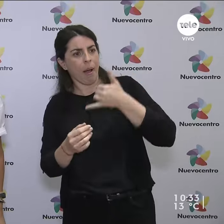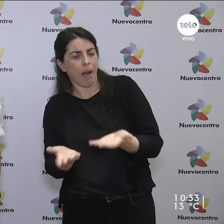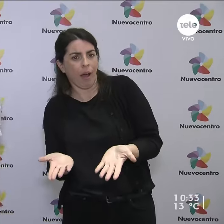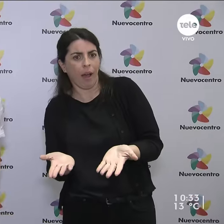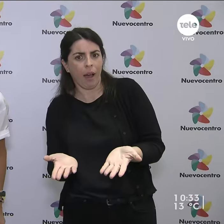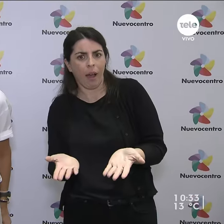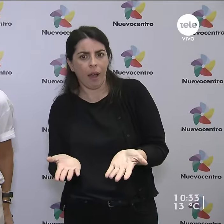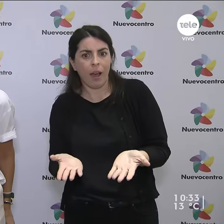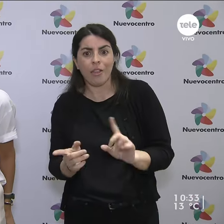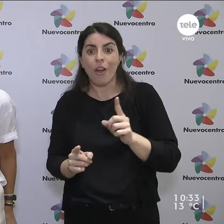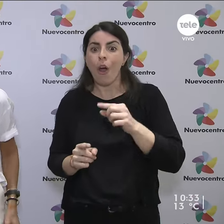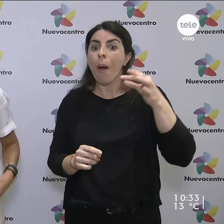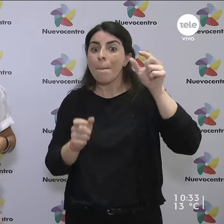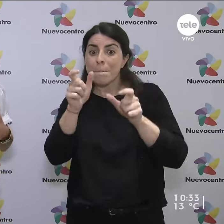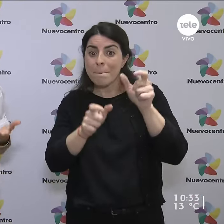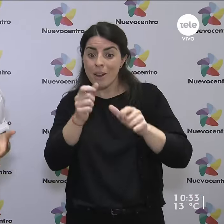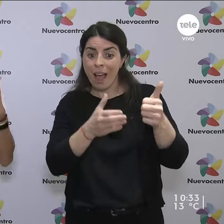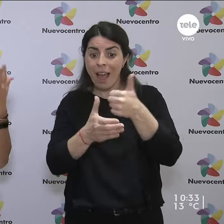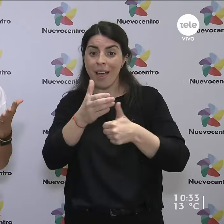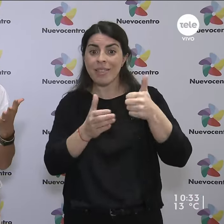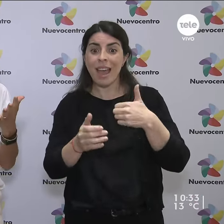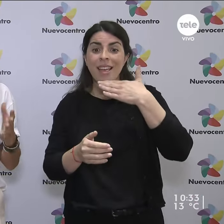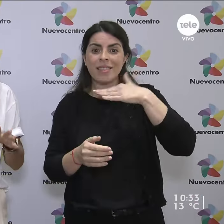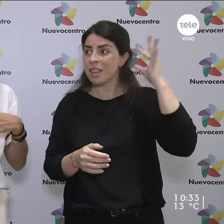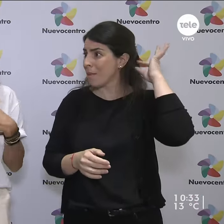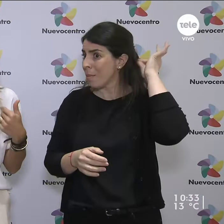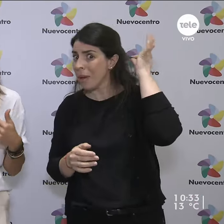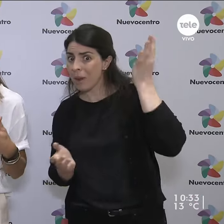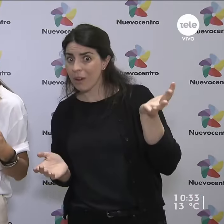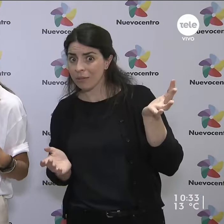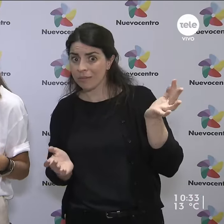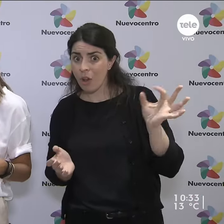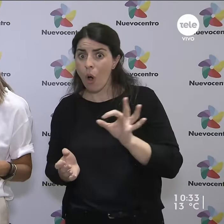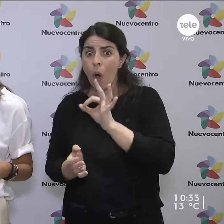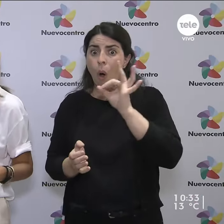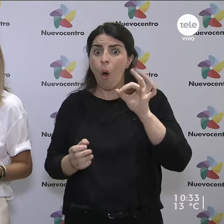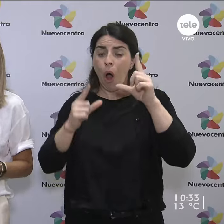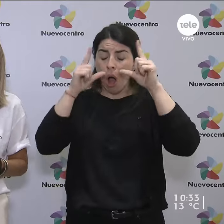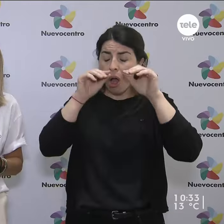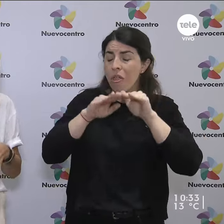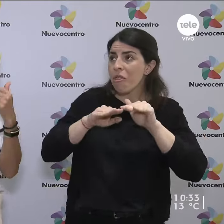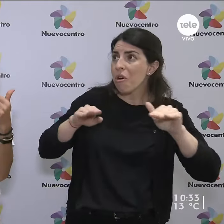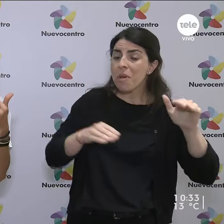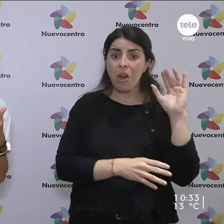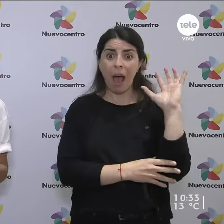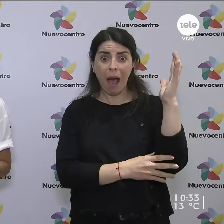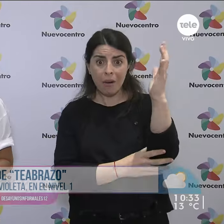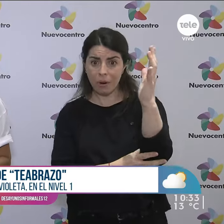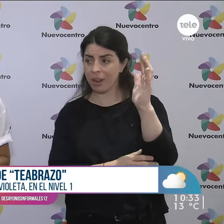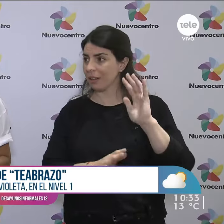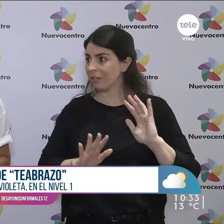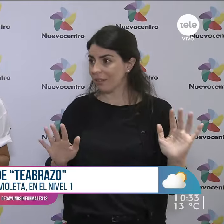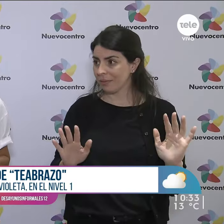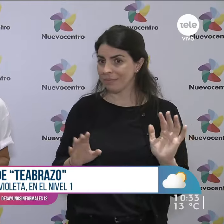decimos, me estás tomando el pelo, por ejemplo, o estás dormido en los laureles. Estas remeras, y gracias Nadia por decírmelo, pero si no me olvidaba,